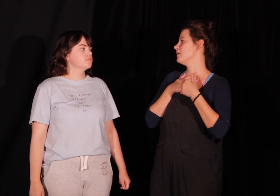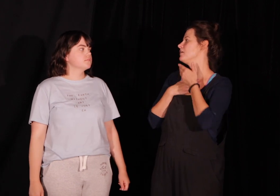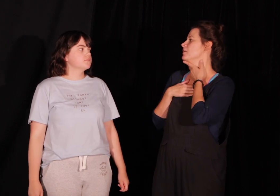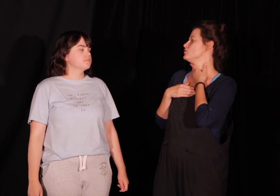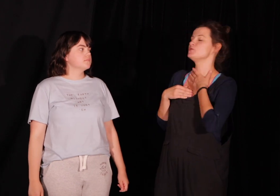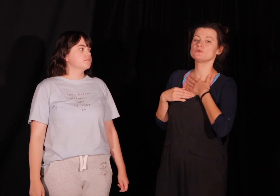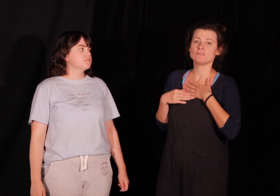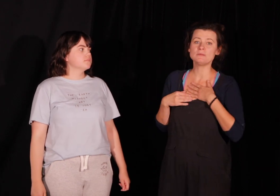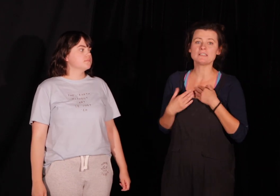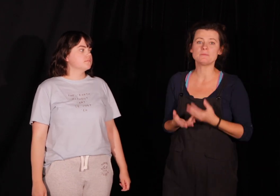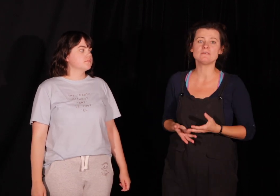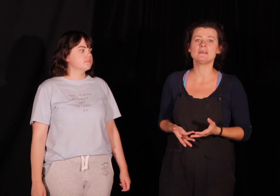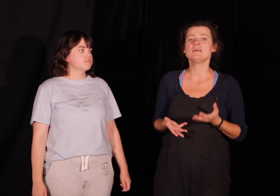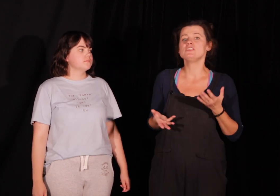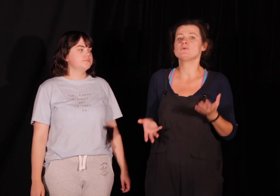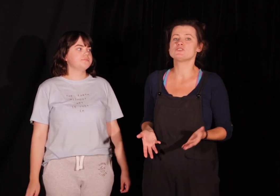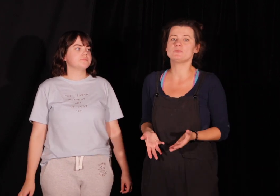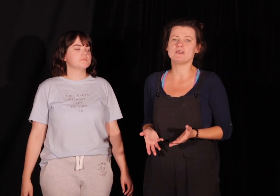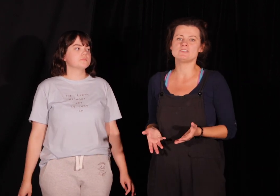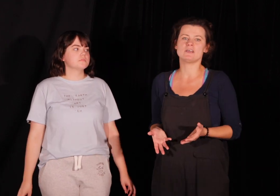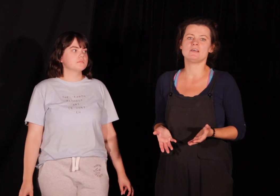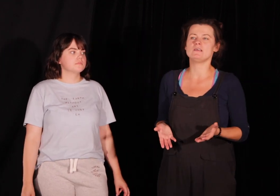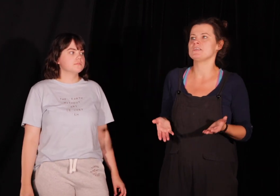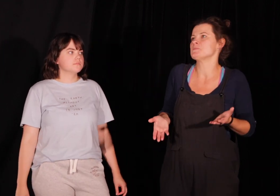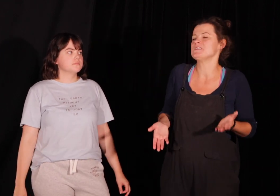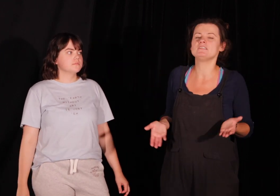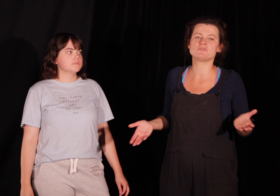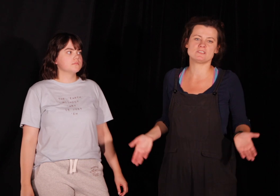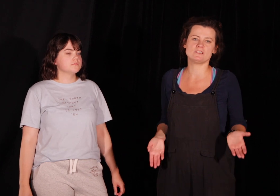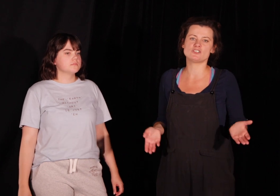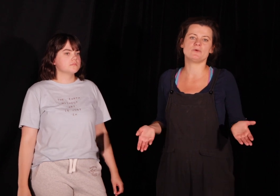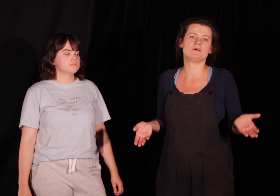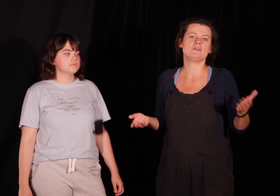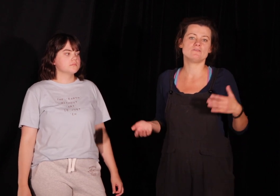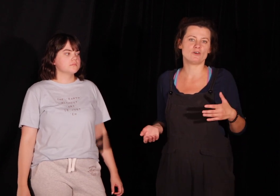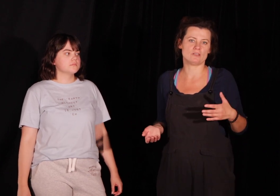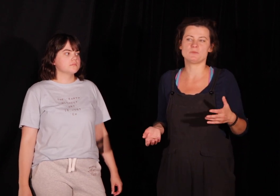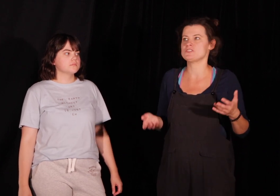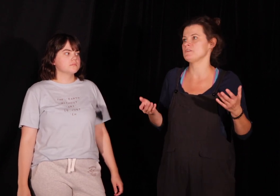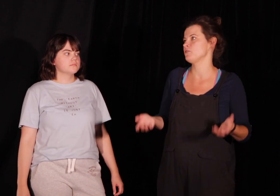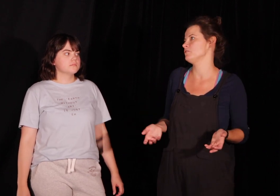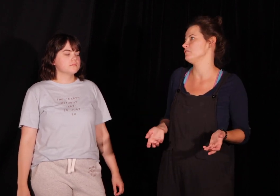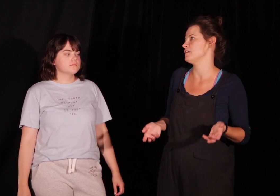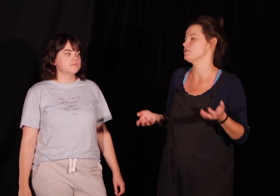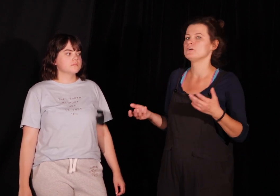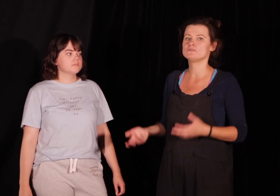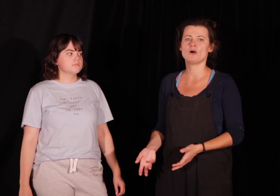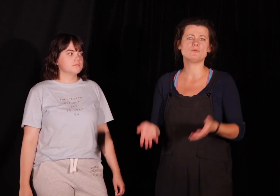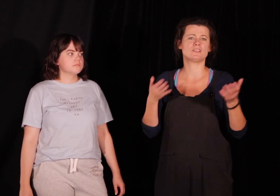czymś cudownym. I tak naprawdę nie potrzebujecie jakiejś specjalnej przestrzeni, żeby je wykonać. Możecie je wykonywać w domu, przed